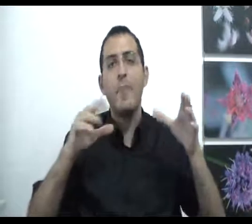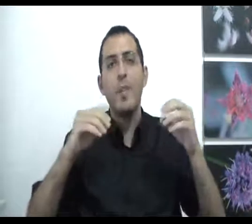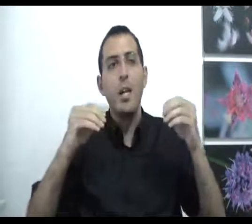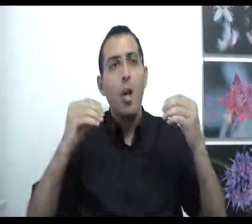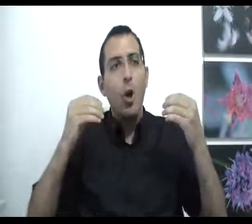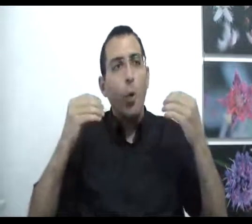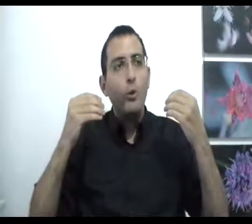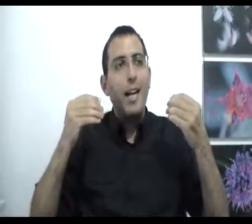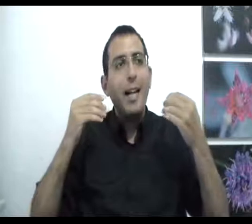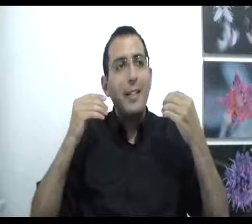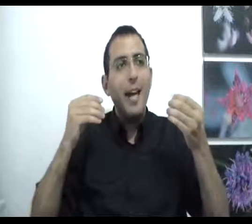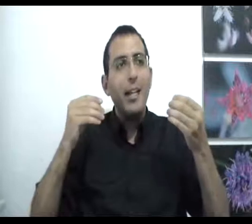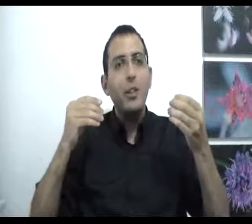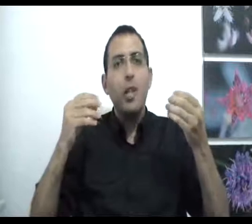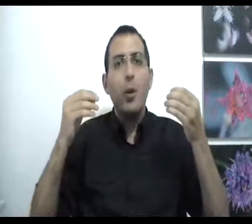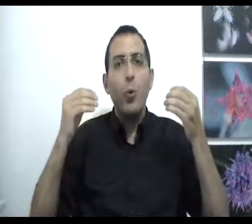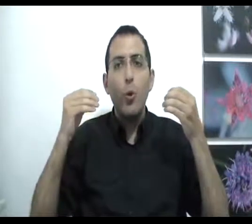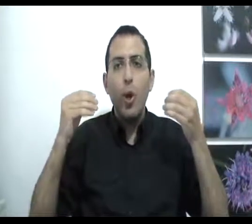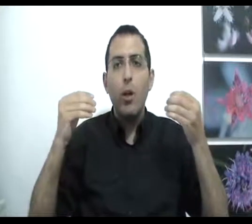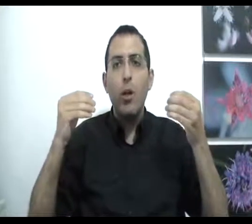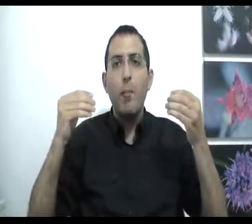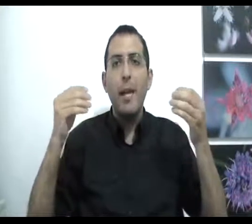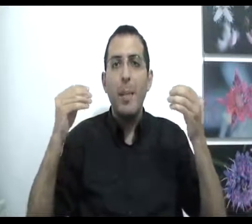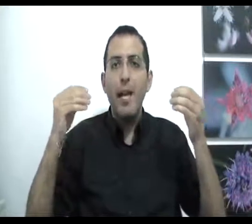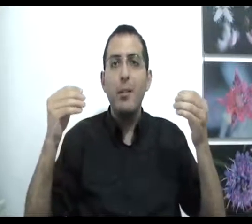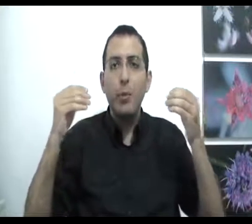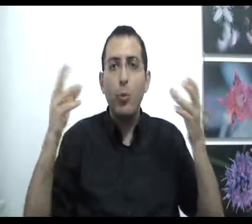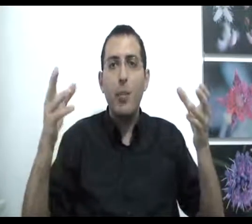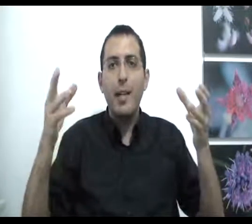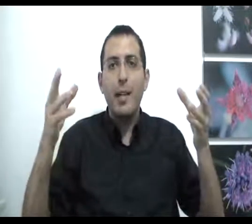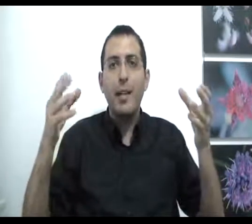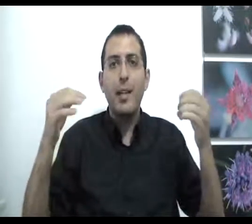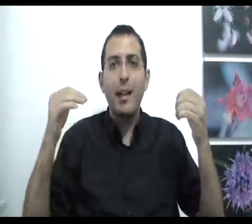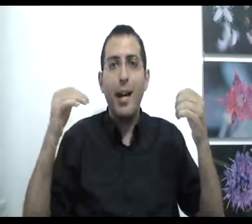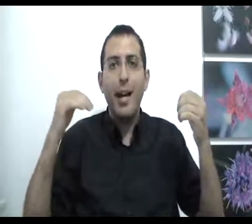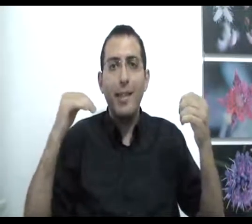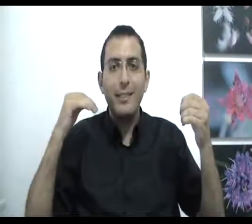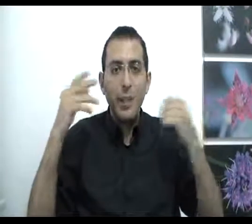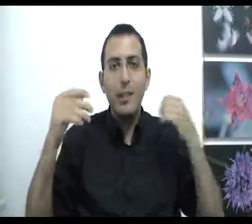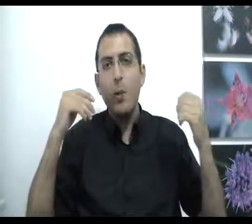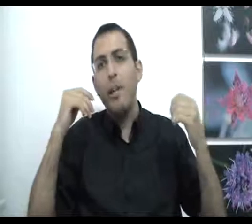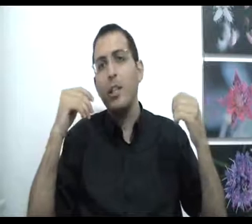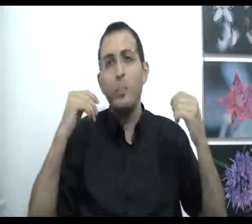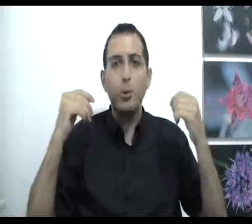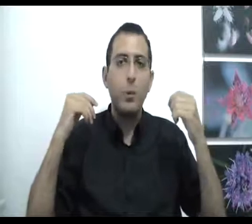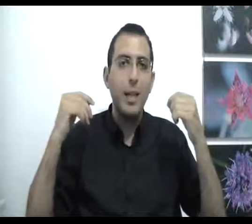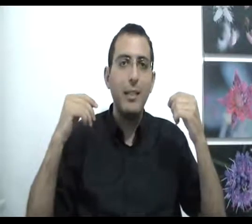הוא צריך לדעת שהוא לא באמת בטוח בכך כי זה שאתה אומר שיש פה שולחן